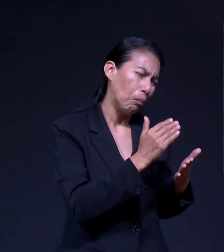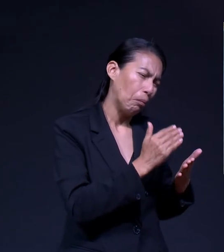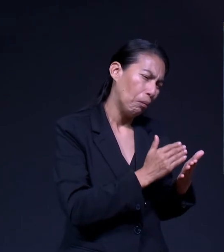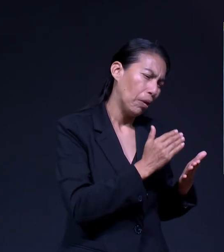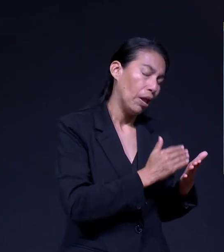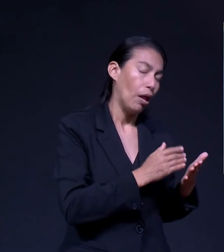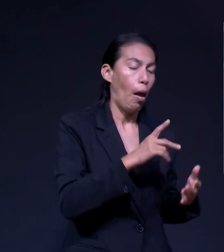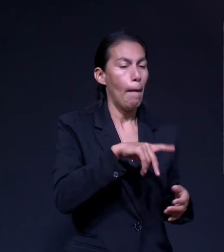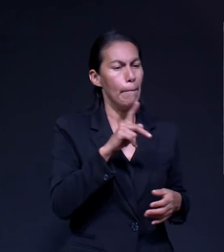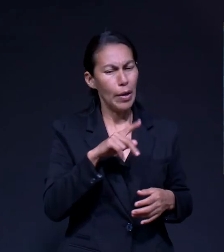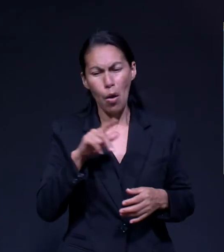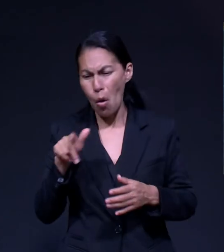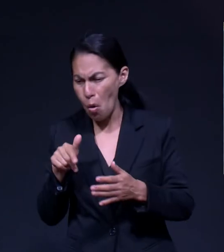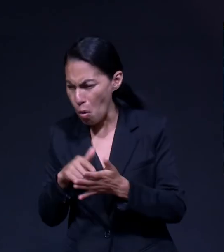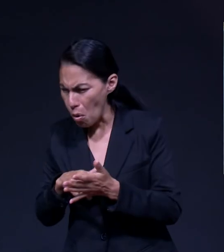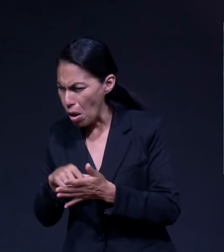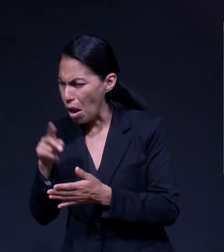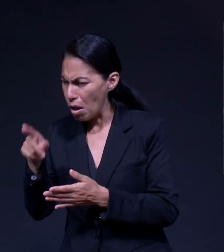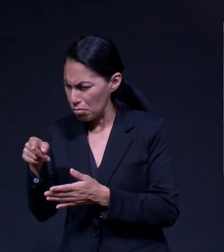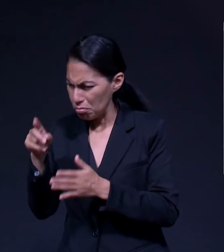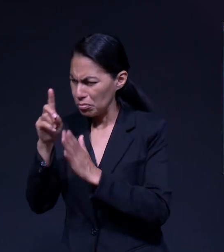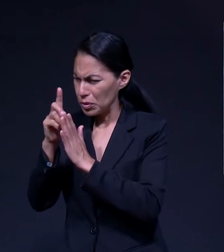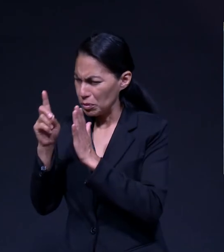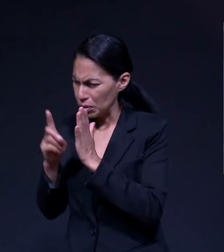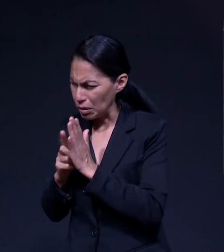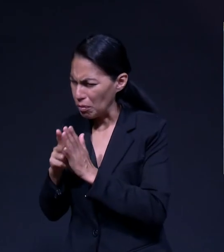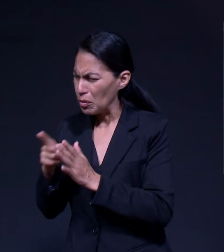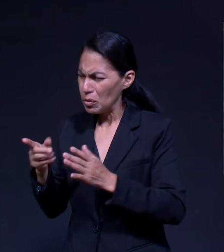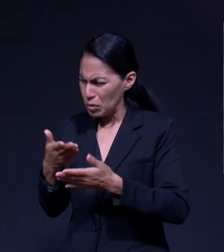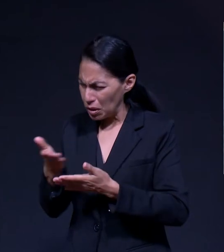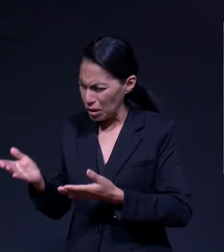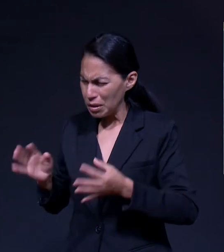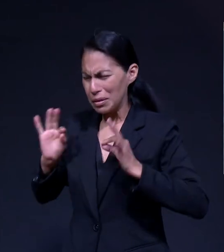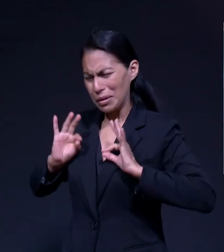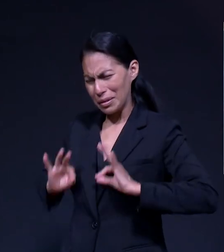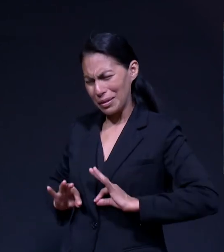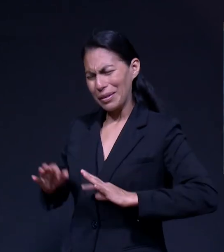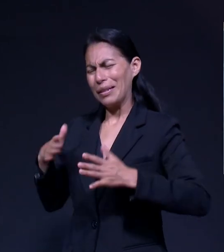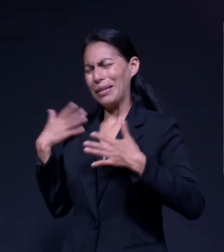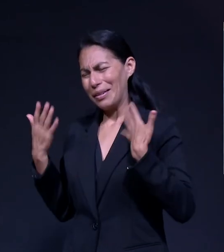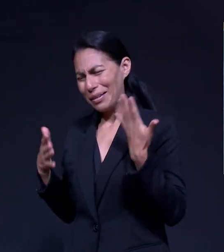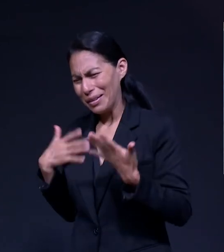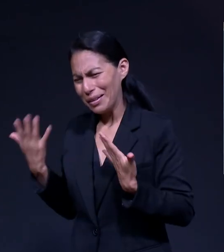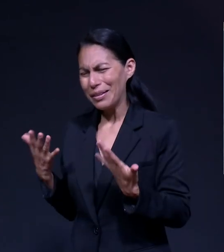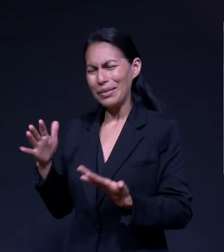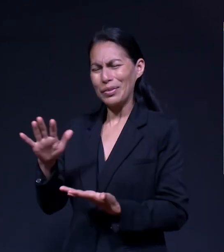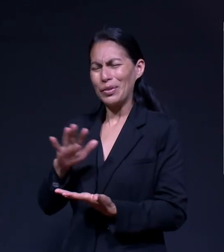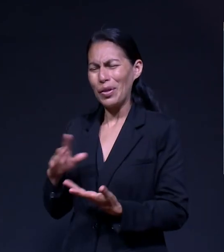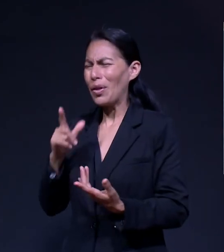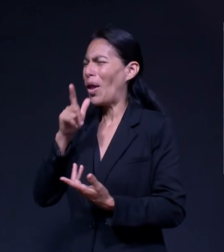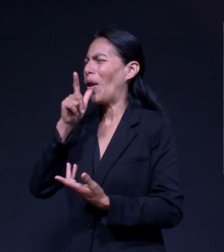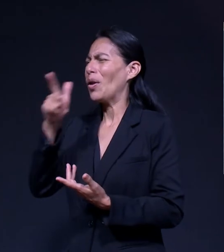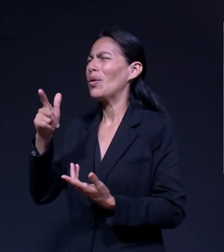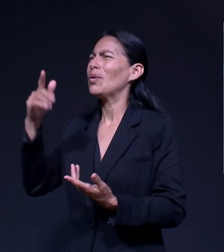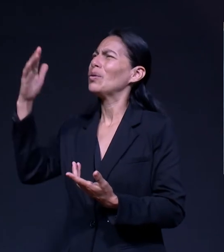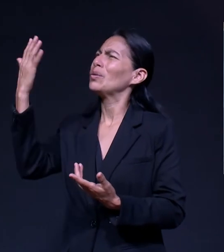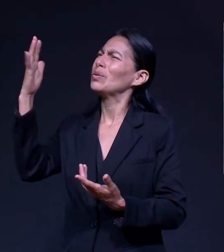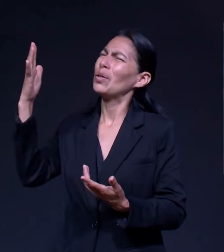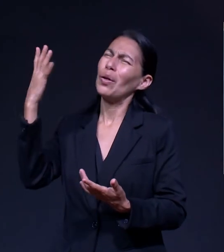Pero en un departamento Donde ustedes Podían estar felices Contentos Con luz Todo